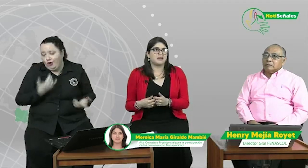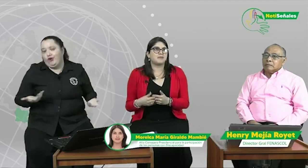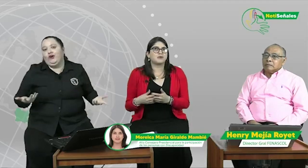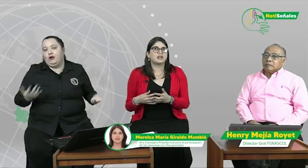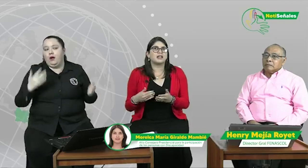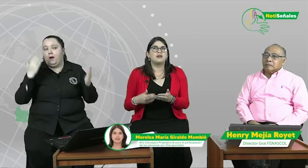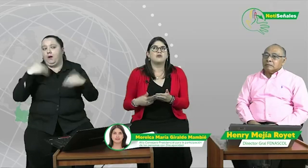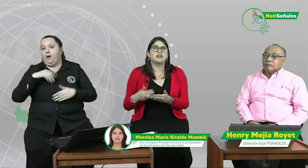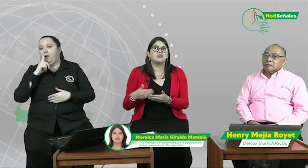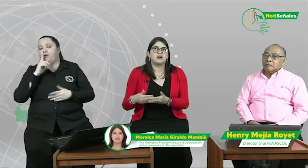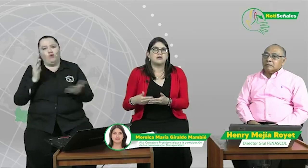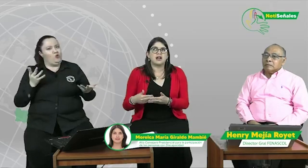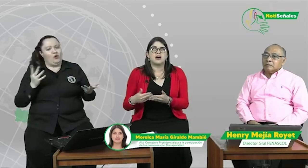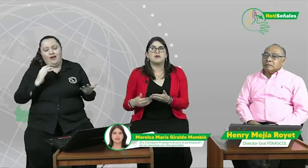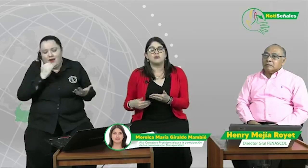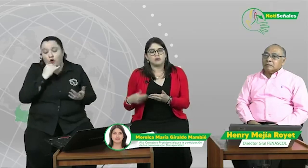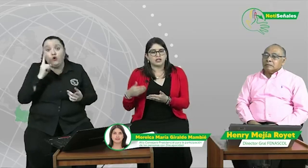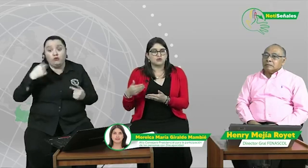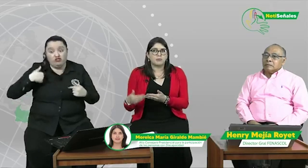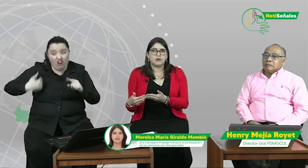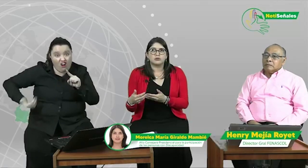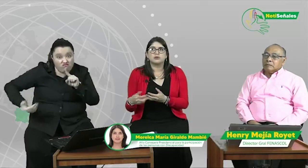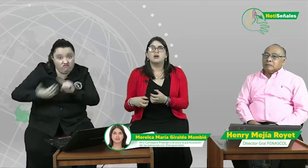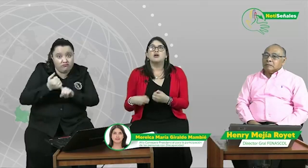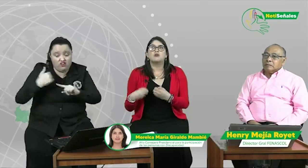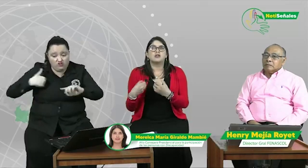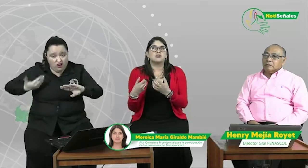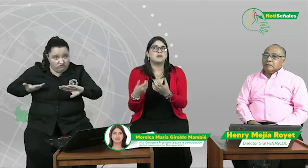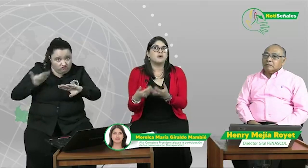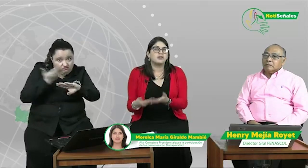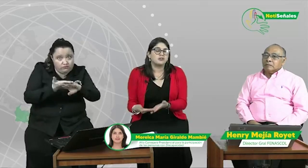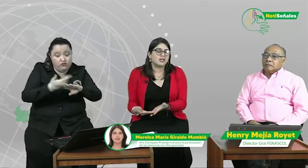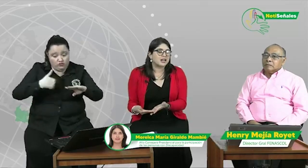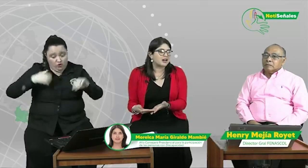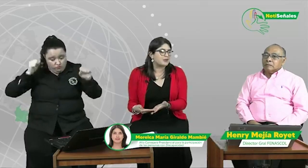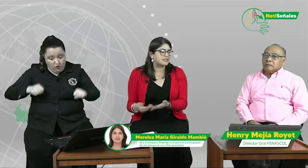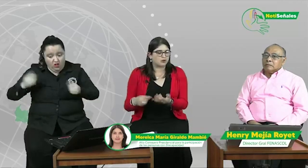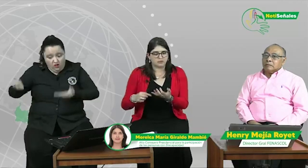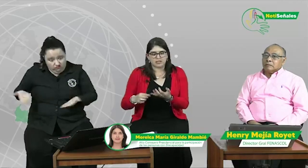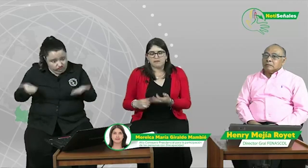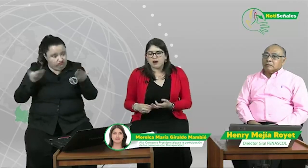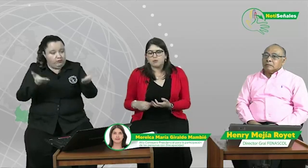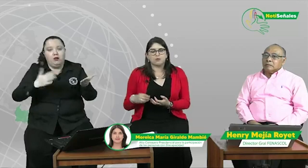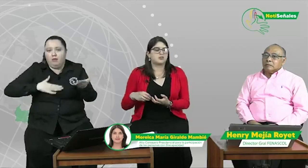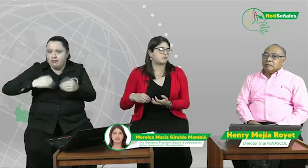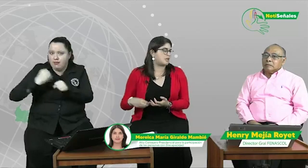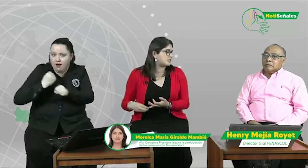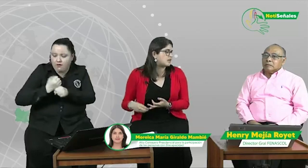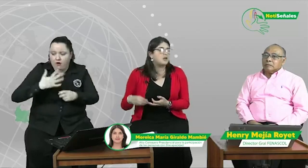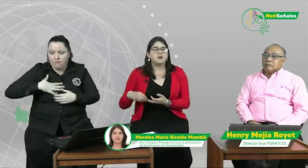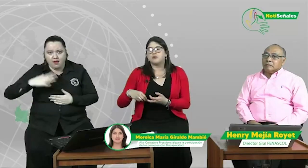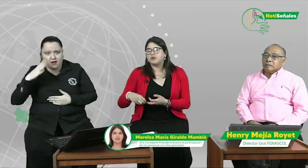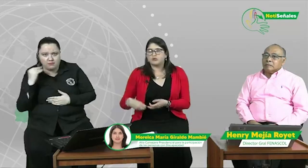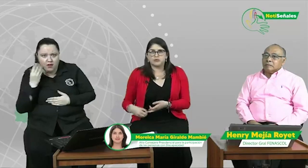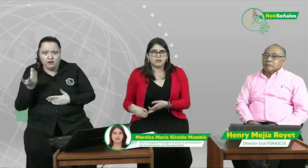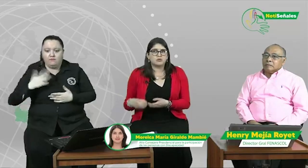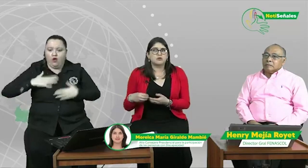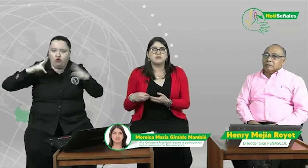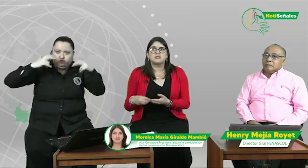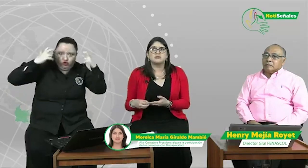Porque lo que yo he logrado, lo que yo aporto, lo que yo he podido traer a la mesa con mi trabajo, con mi experiencia, con mi conocimiento, con mis estudios,